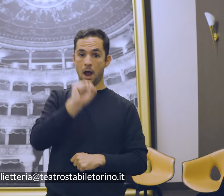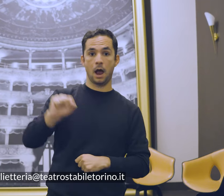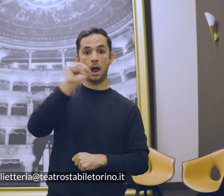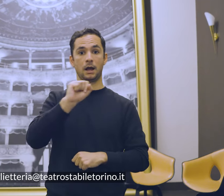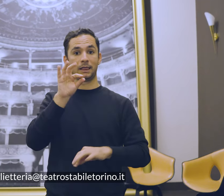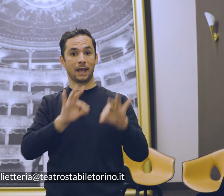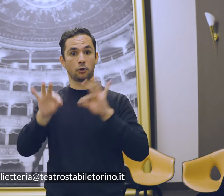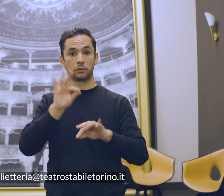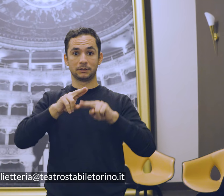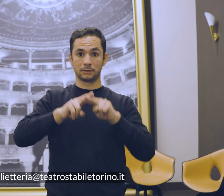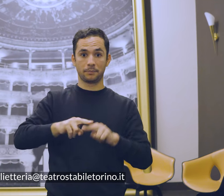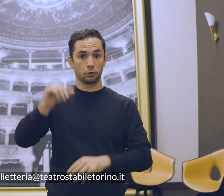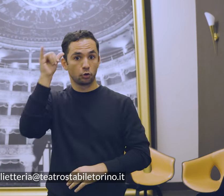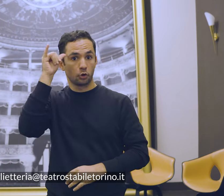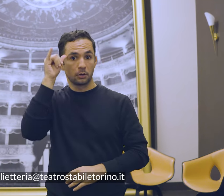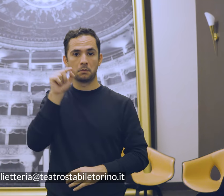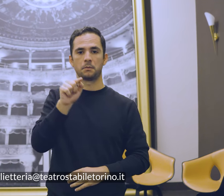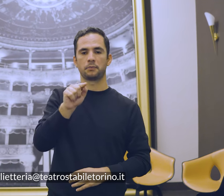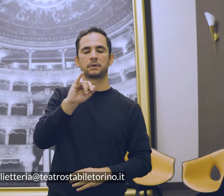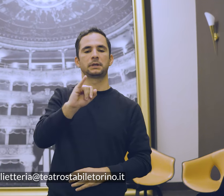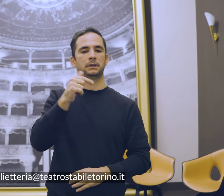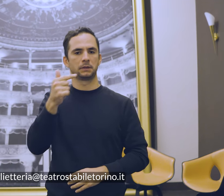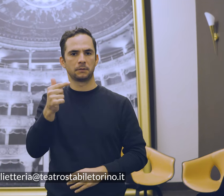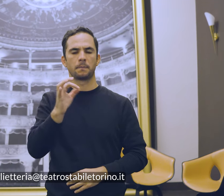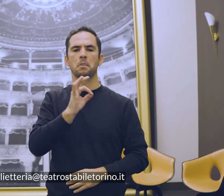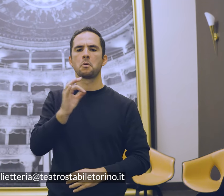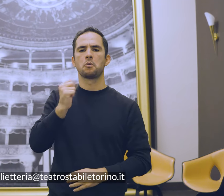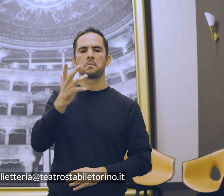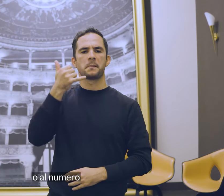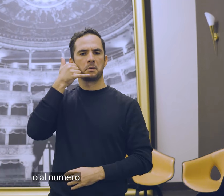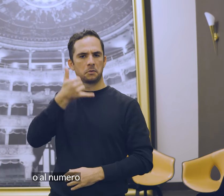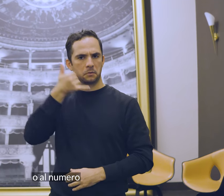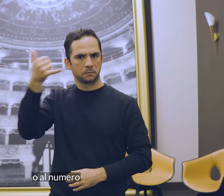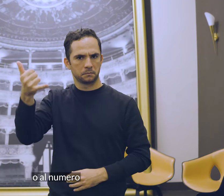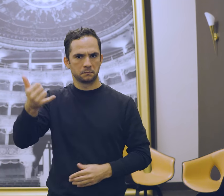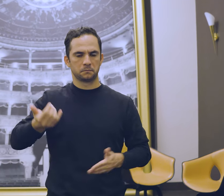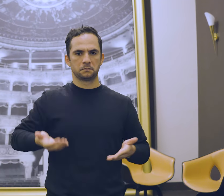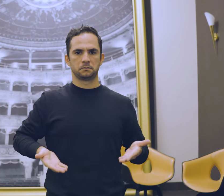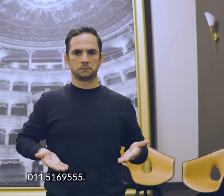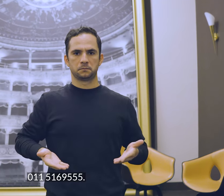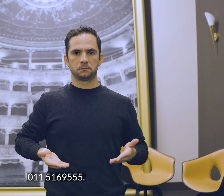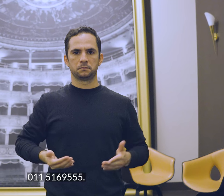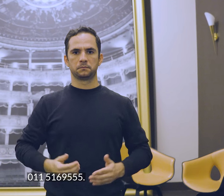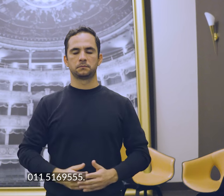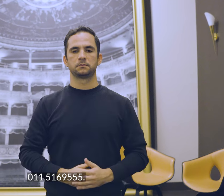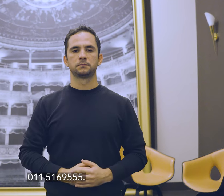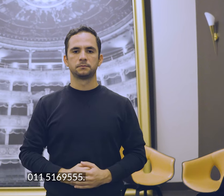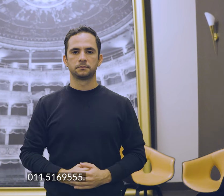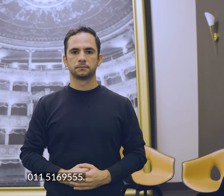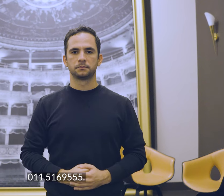-teatrostabile-torino.it o al numero 011 516